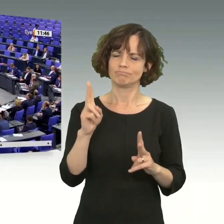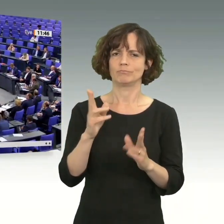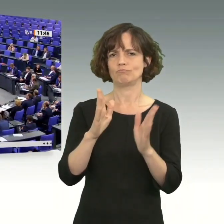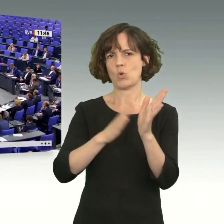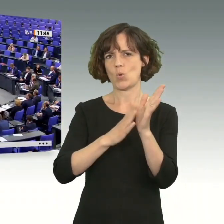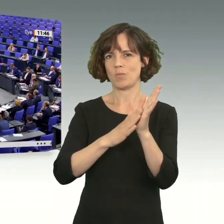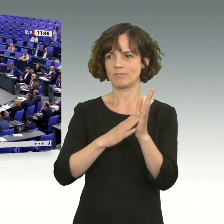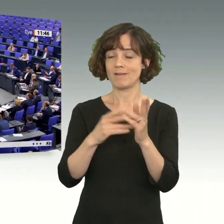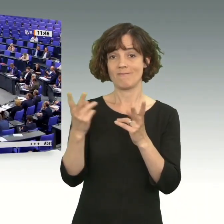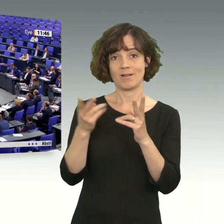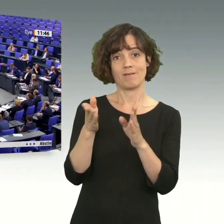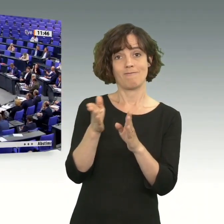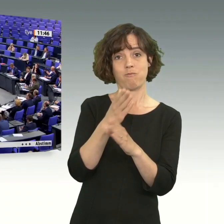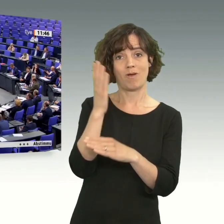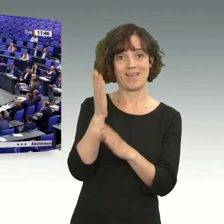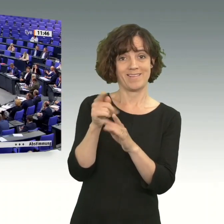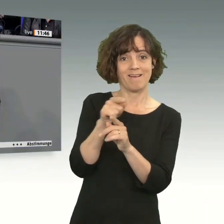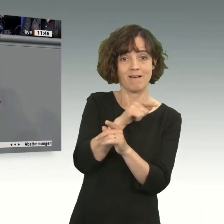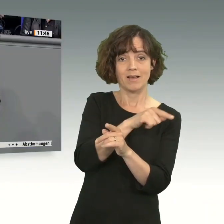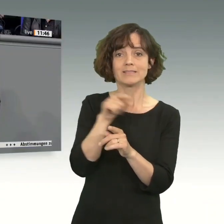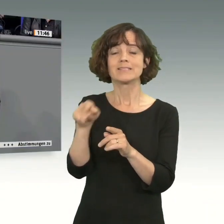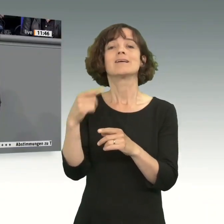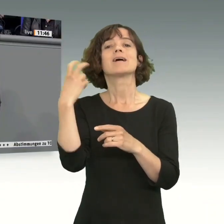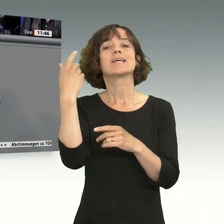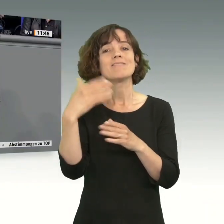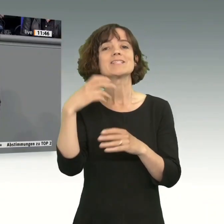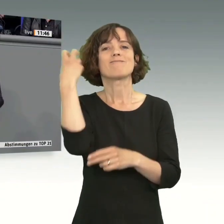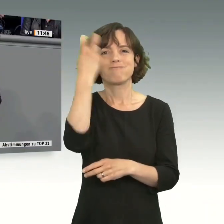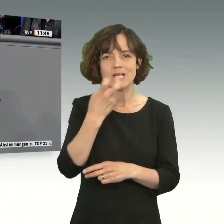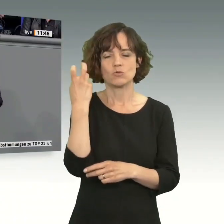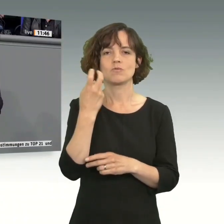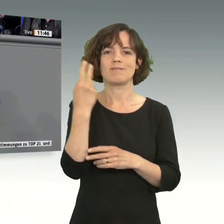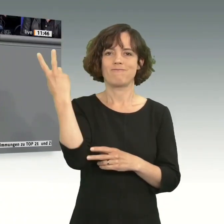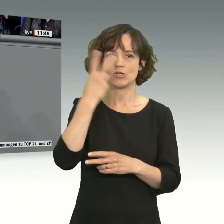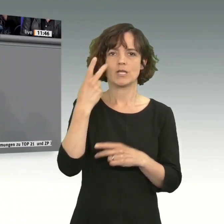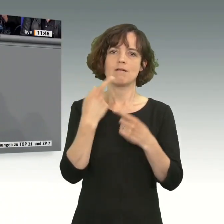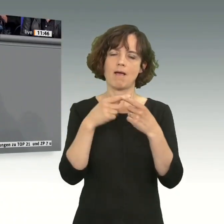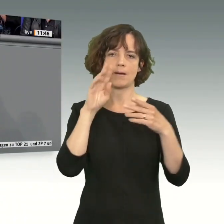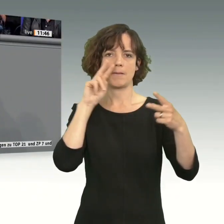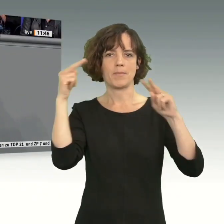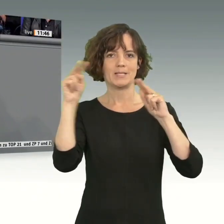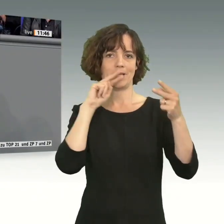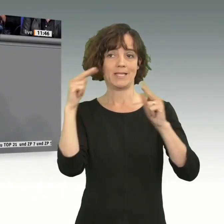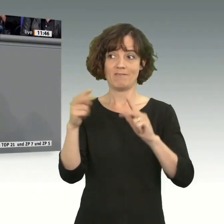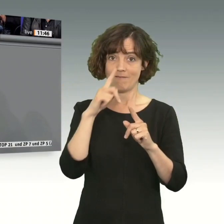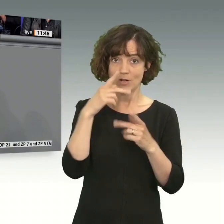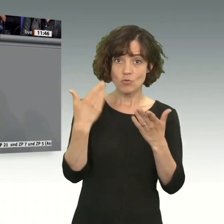Ihren Vorrednern aus Ihrer Fraktion mal versucht haben, die andere Perspektive einzunehmen. Und ich glaube, wenn wir so weiterdenken, sind wir auf einem guten Weg. Von Herrn Spahn